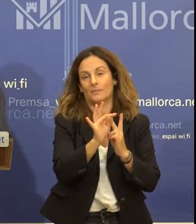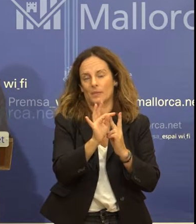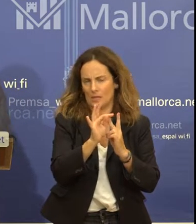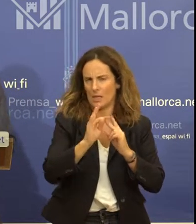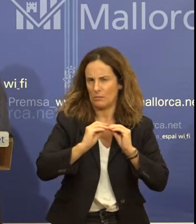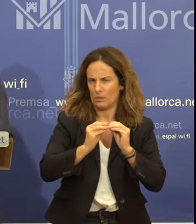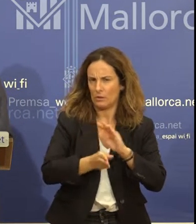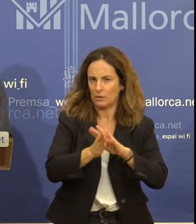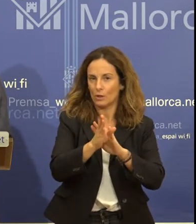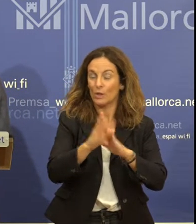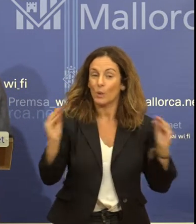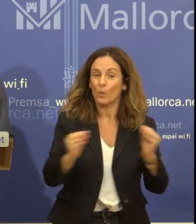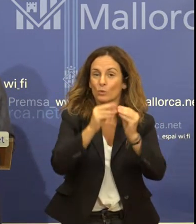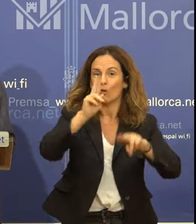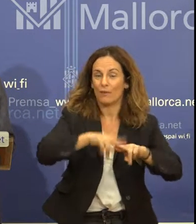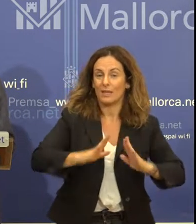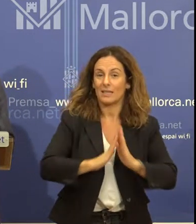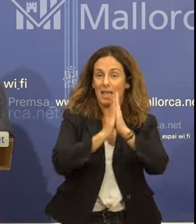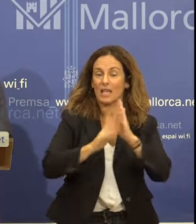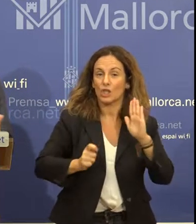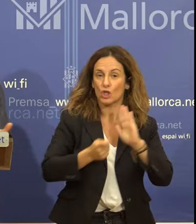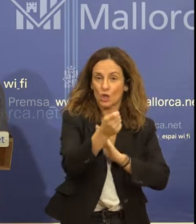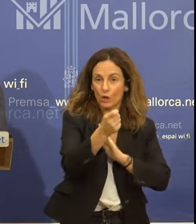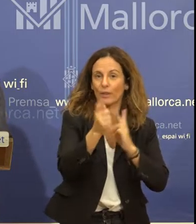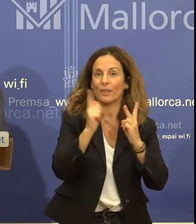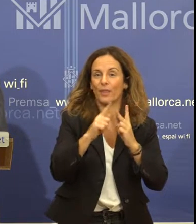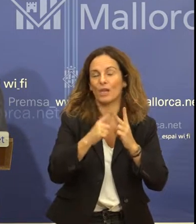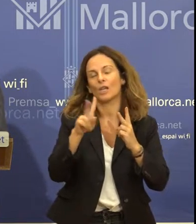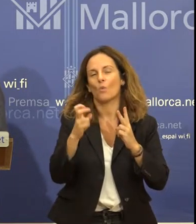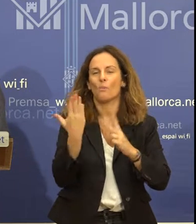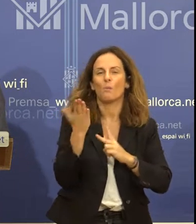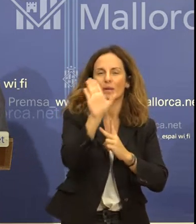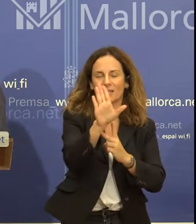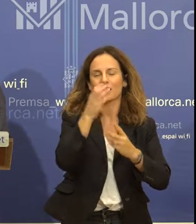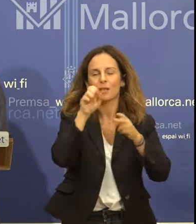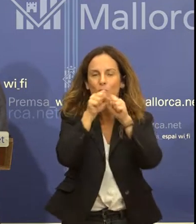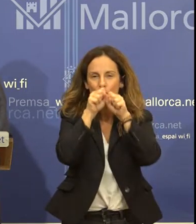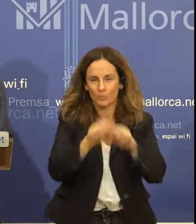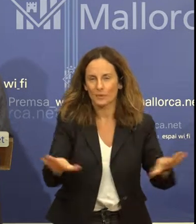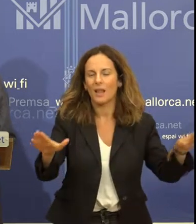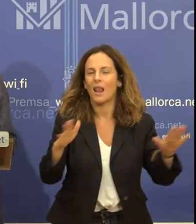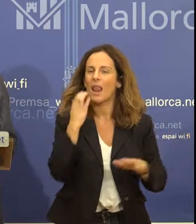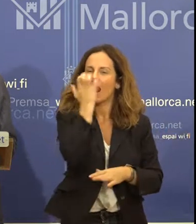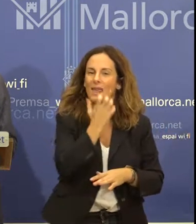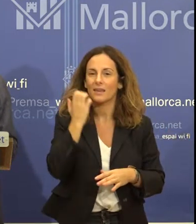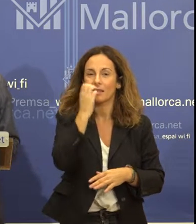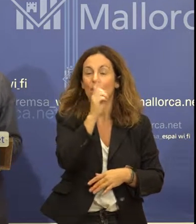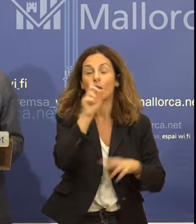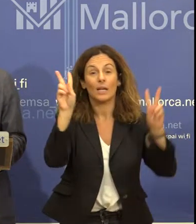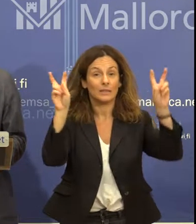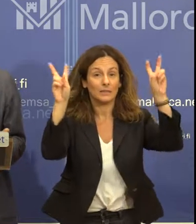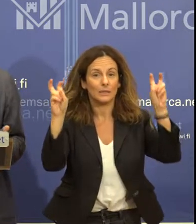de Sant Jordi, vàrem poder presentar un nou projecte divulgador de set llegendes amb el nom La illa dels Tresors.